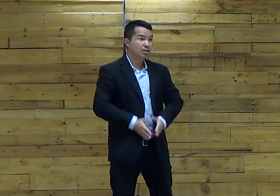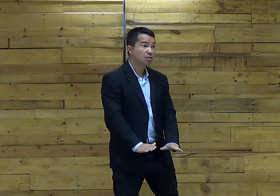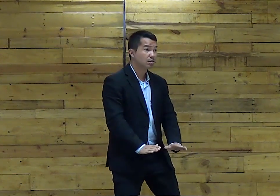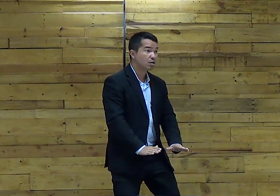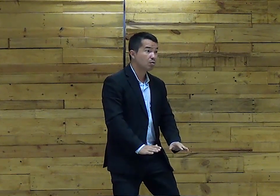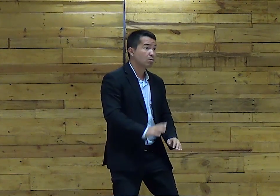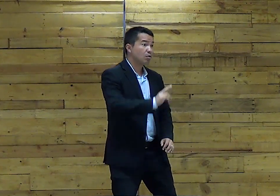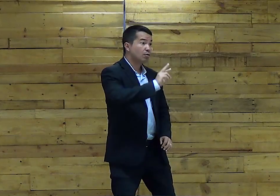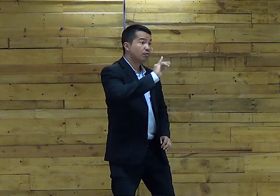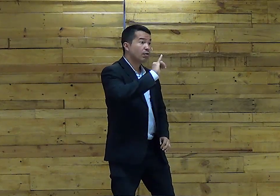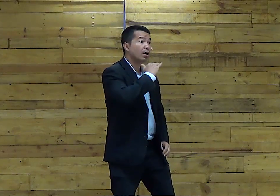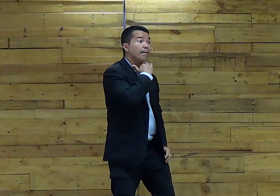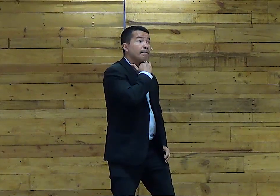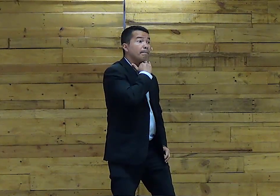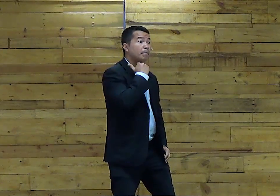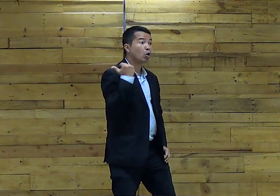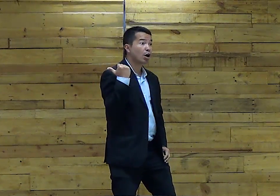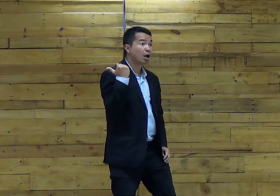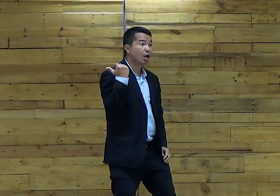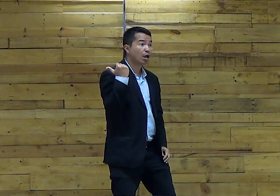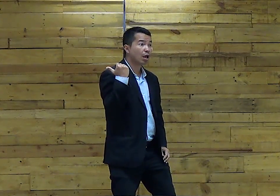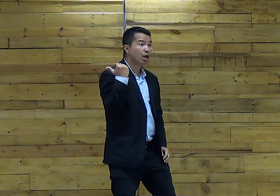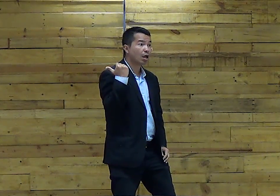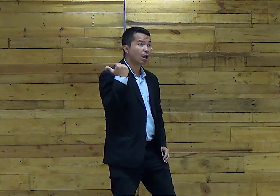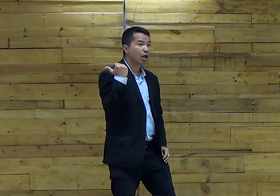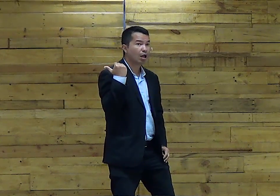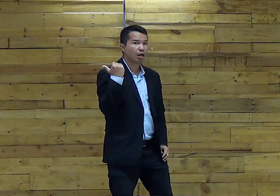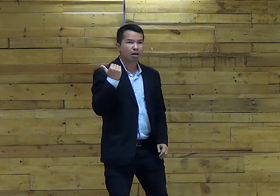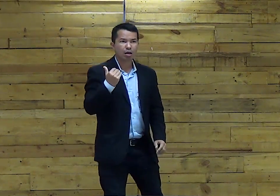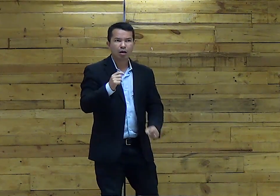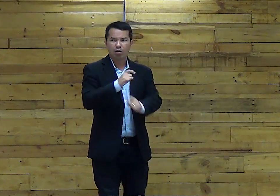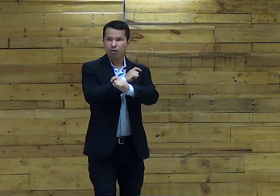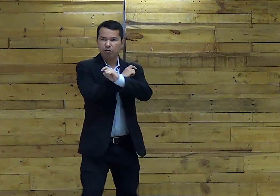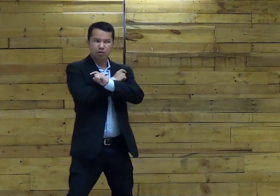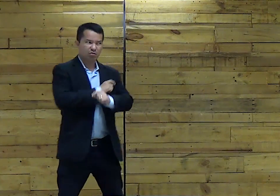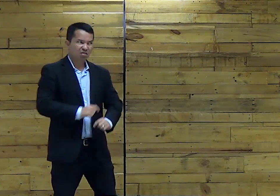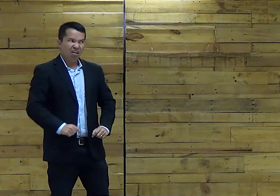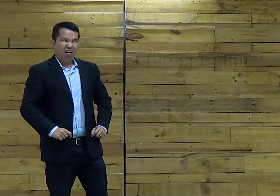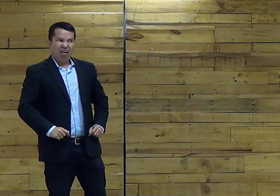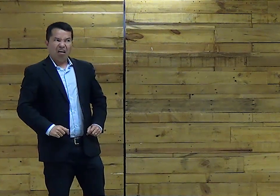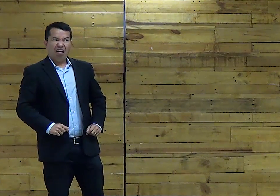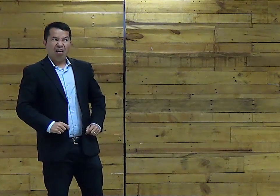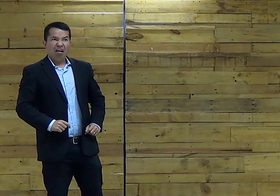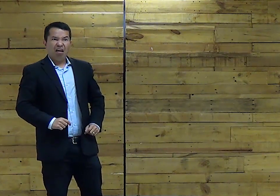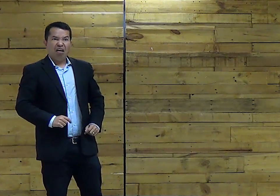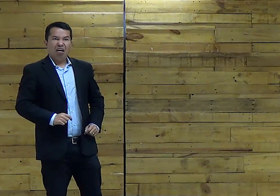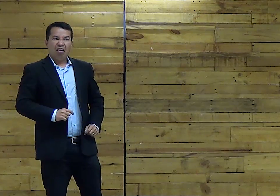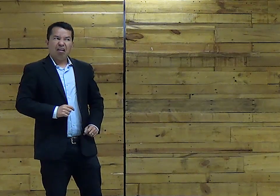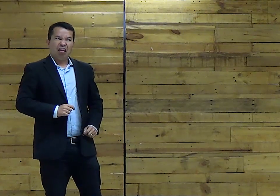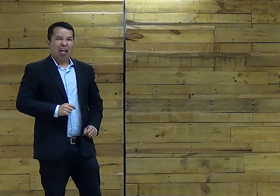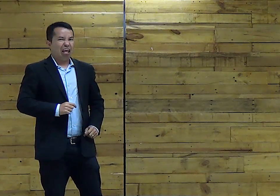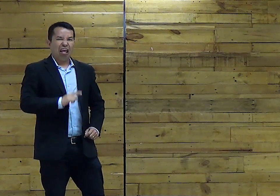primeiros Filhos Meninos Morrerão E o faraó Diz Acho